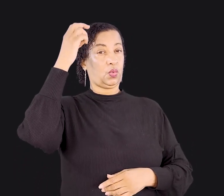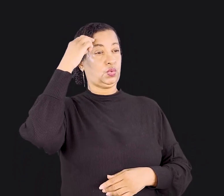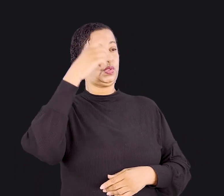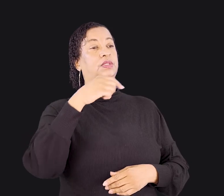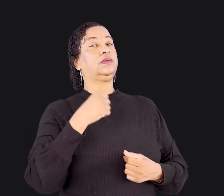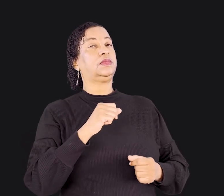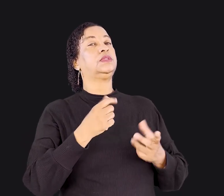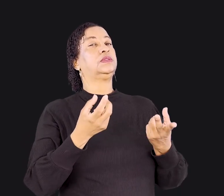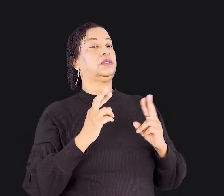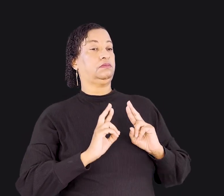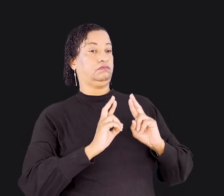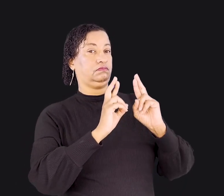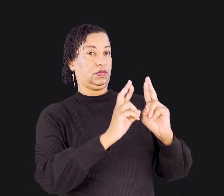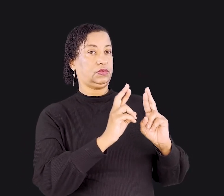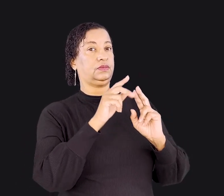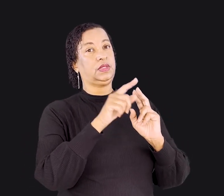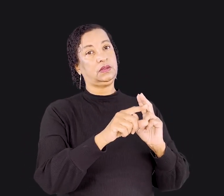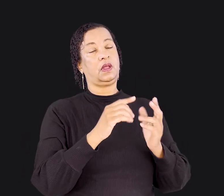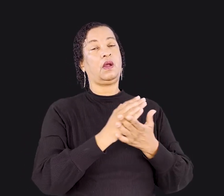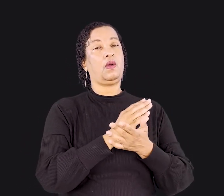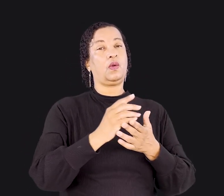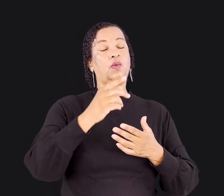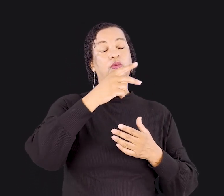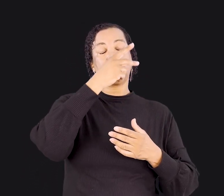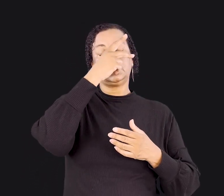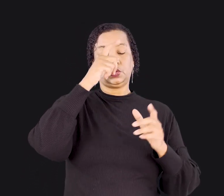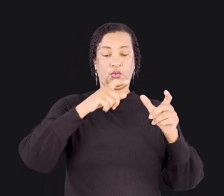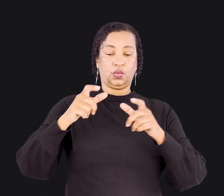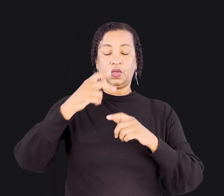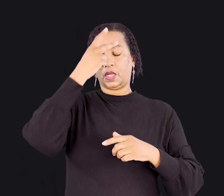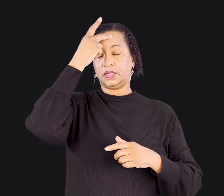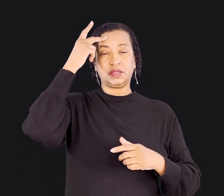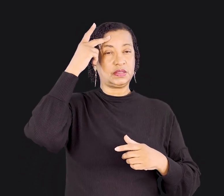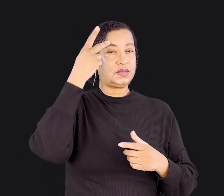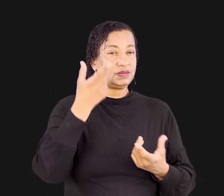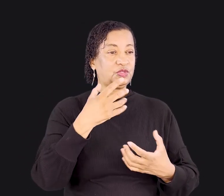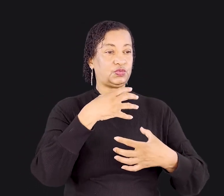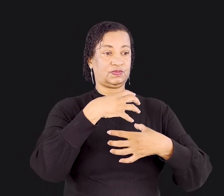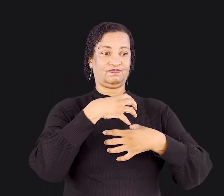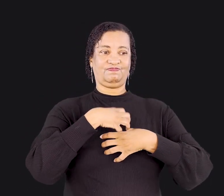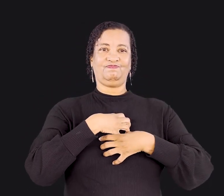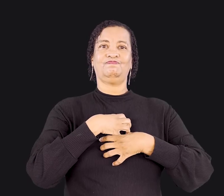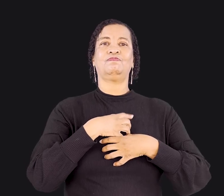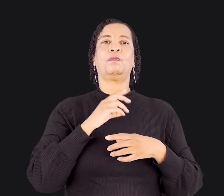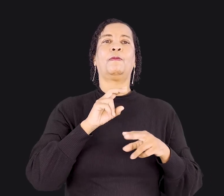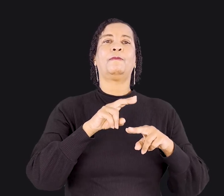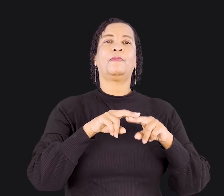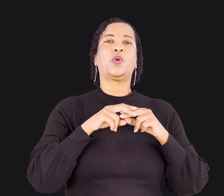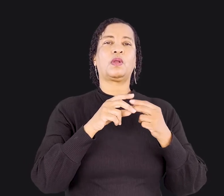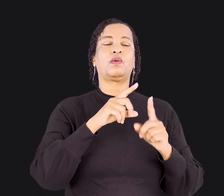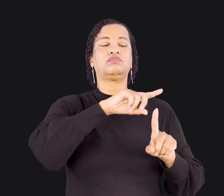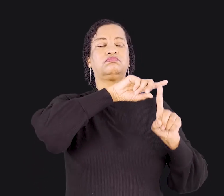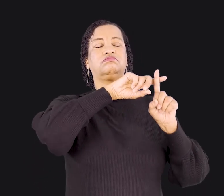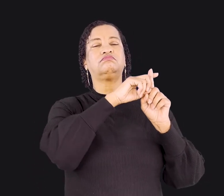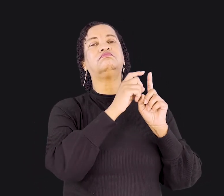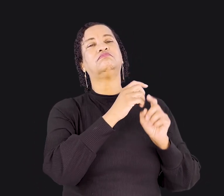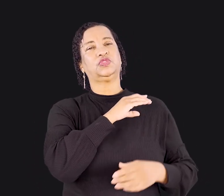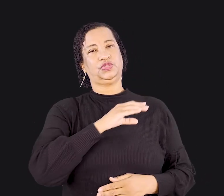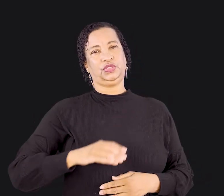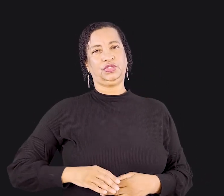do mundo, pessoas se sentem ofendidas por causa da cruz de Cristo. Ser cristão é uma ofensa para eles e por isso alguns cristãos vão para